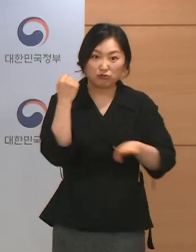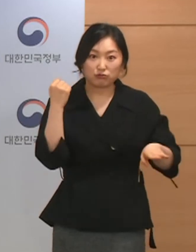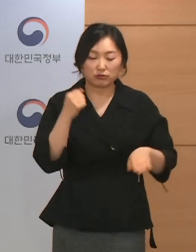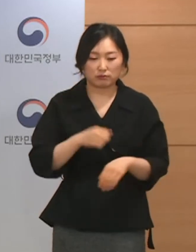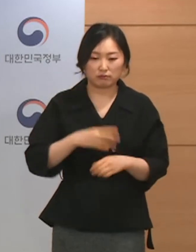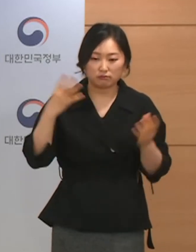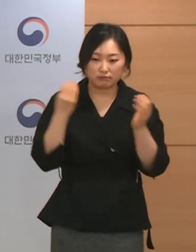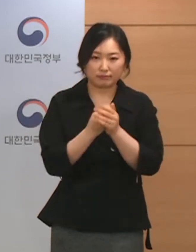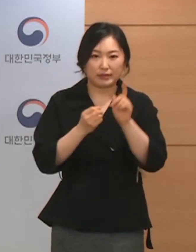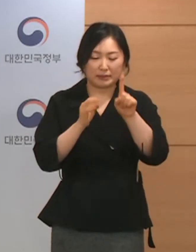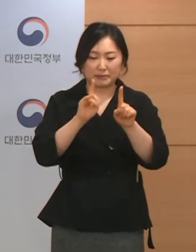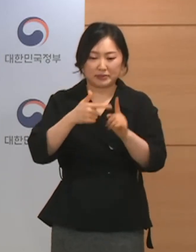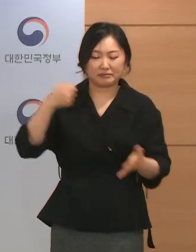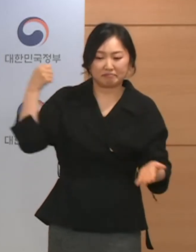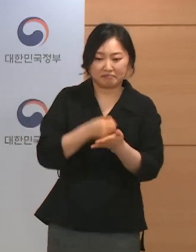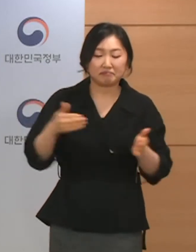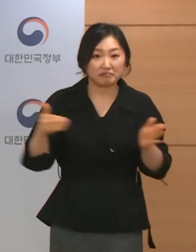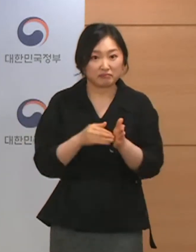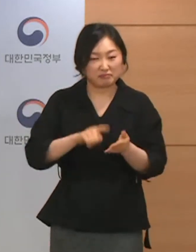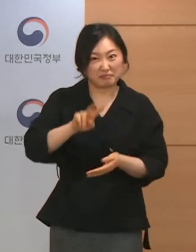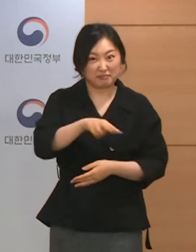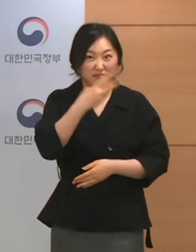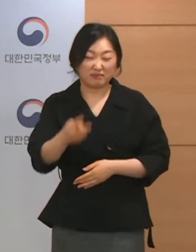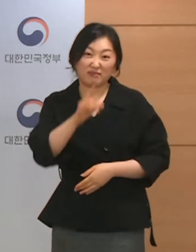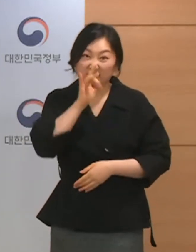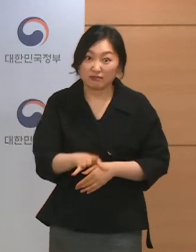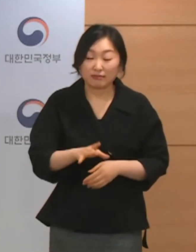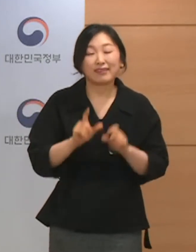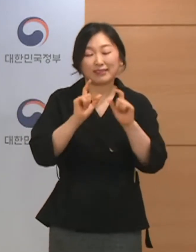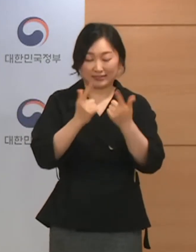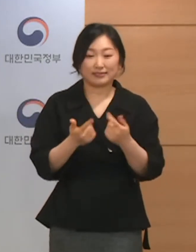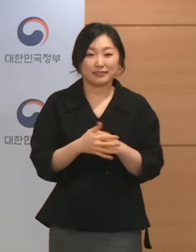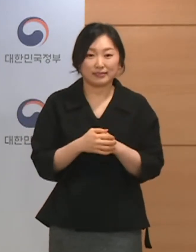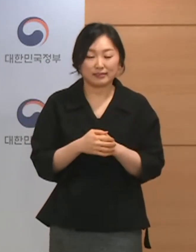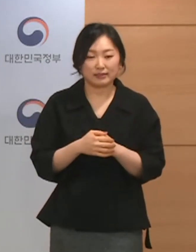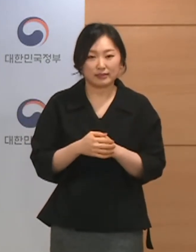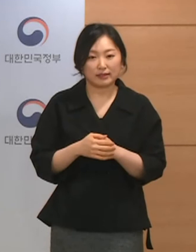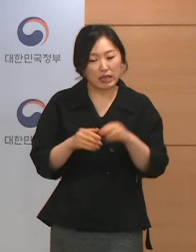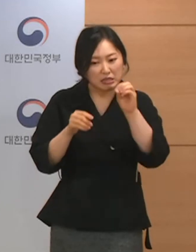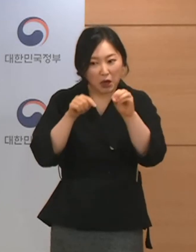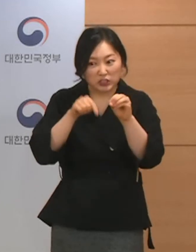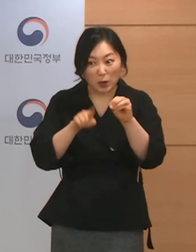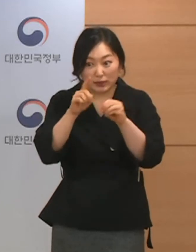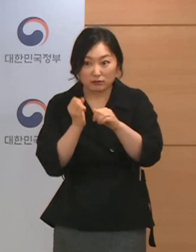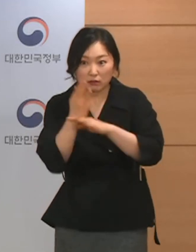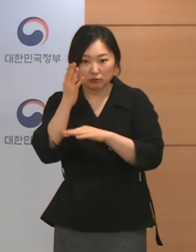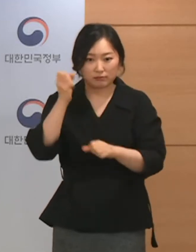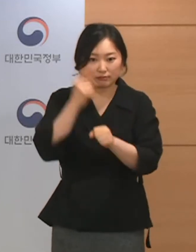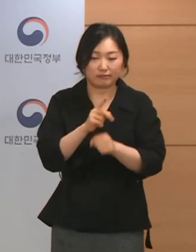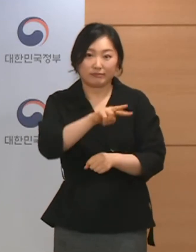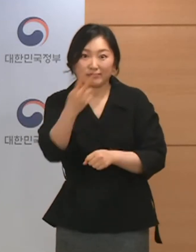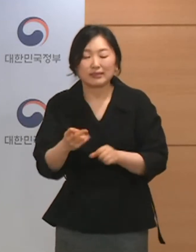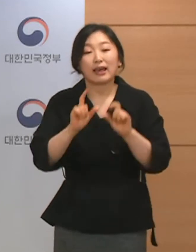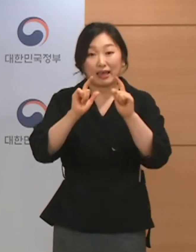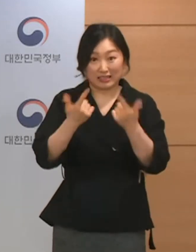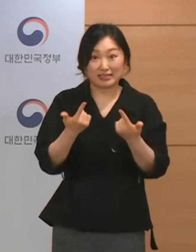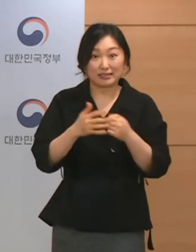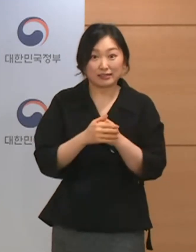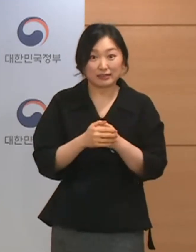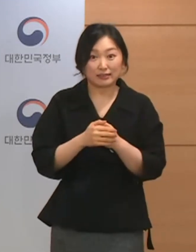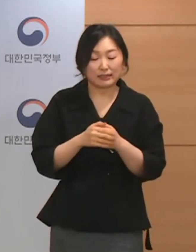기준으로서 0.1을 넘는다든지 이러면 바로 적용되는 기준으로 보실 게 아니고 중거기준을 두고